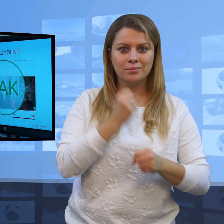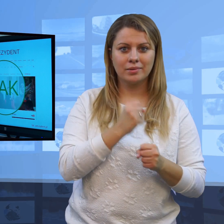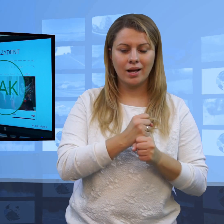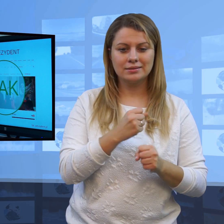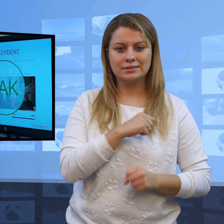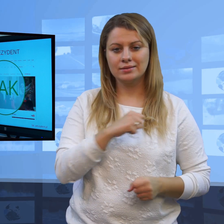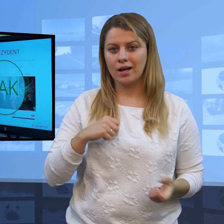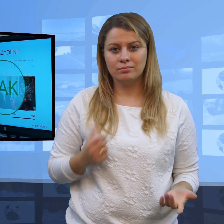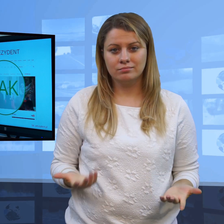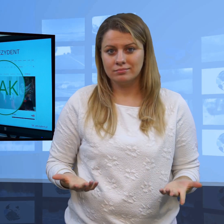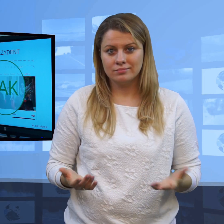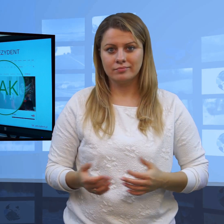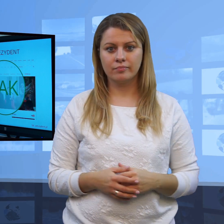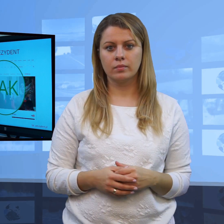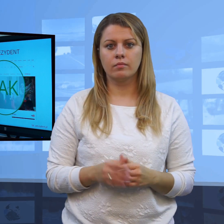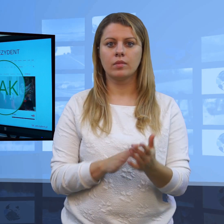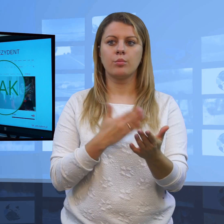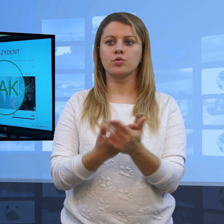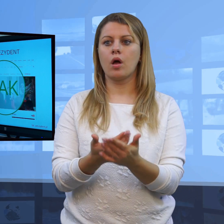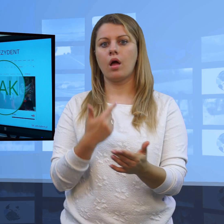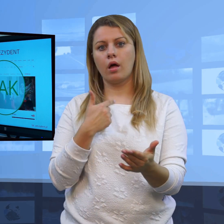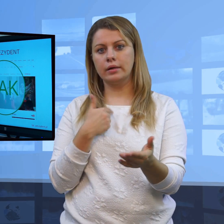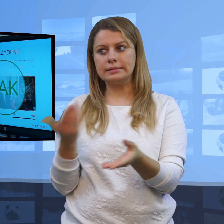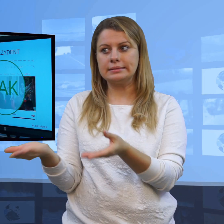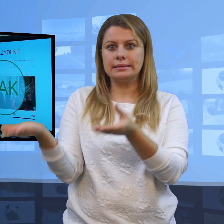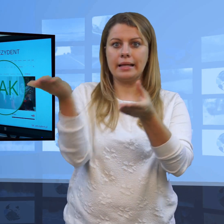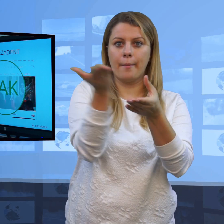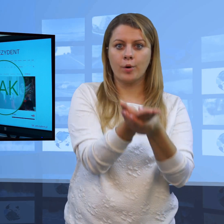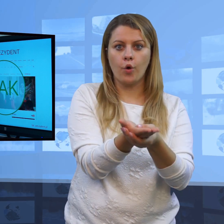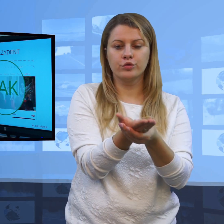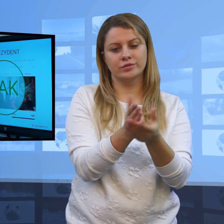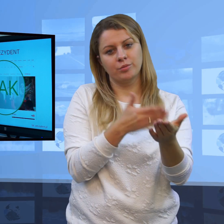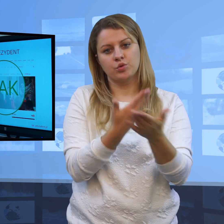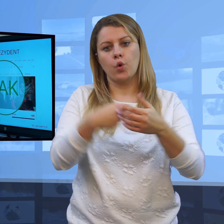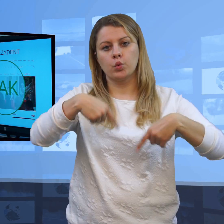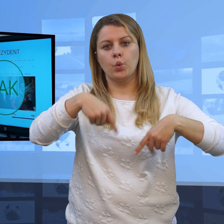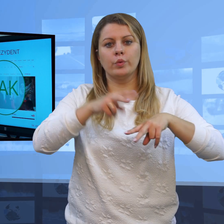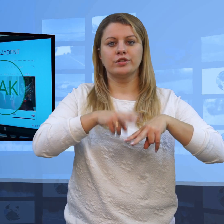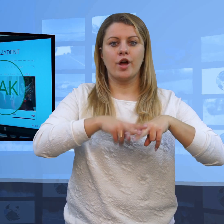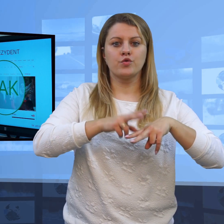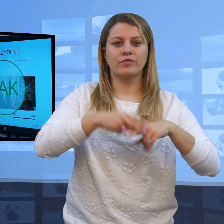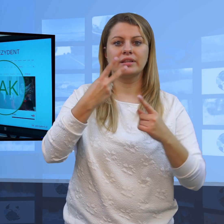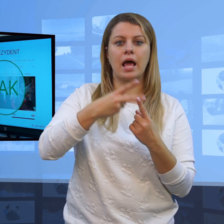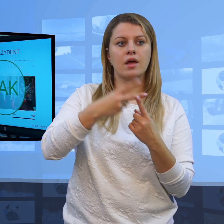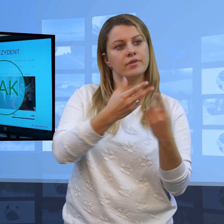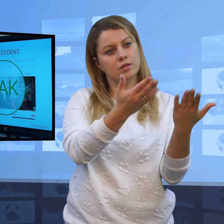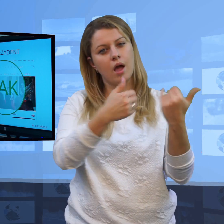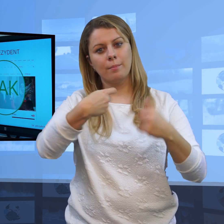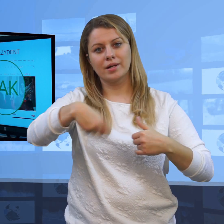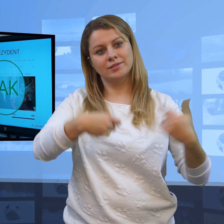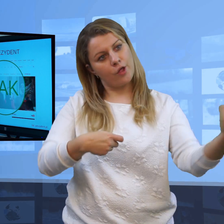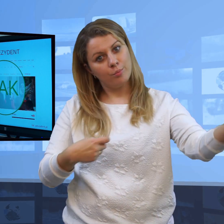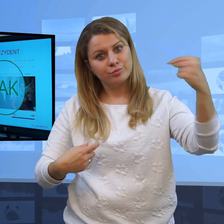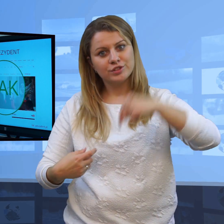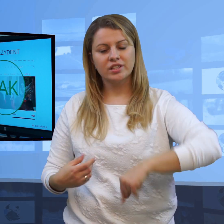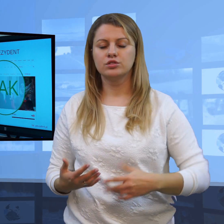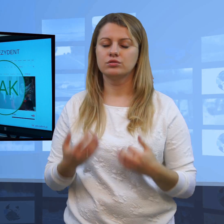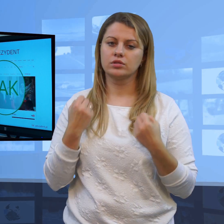obywatelscy. Pewnie trudno by było zaprosić Państwa do telewizji, Rzeszowa i zrobić wywiad z panem prezydentem.